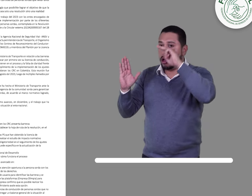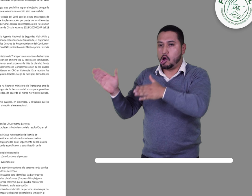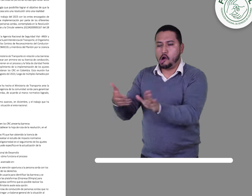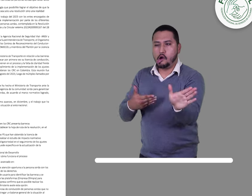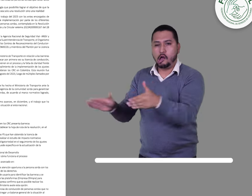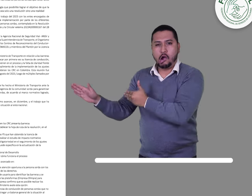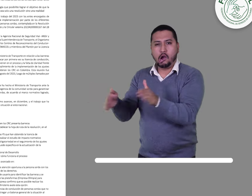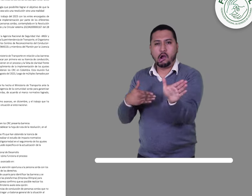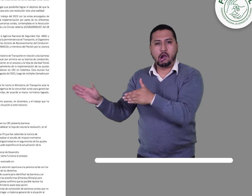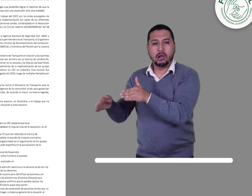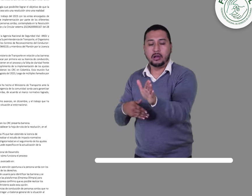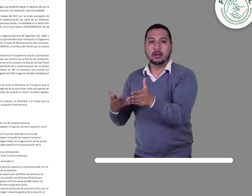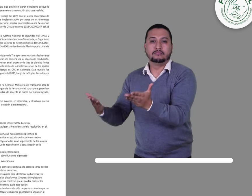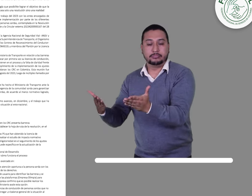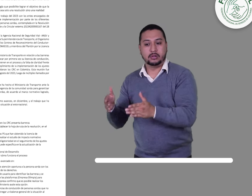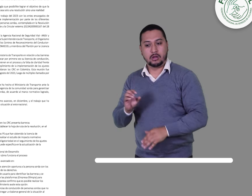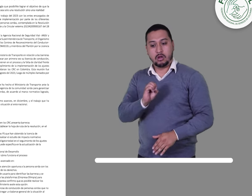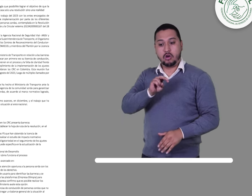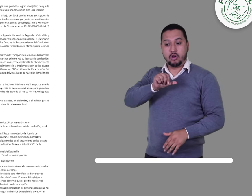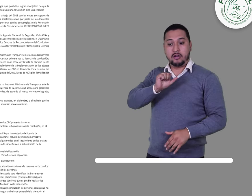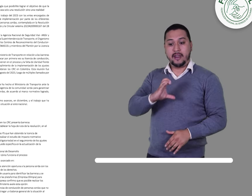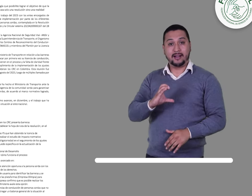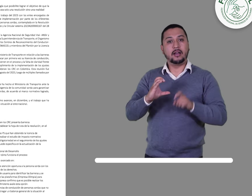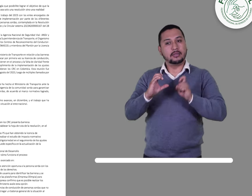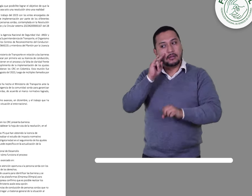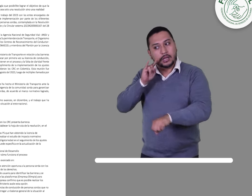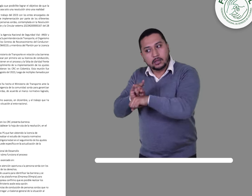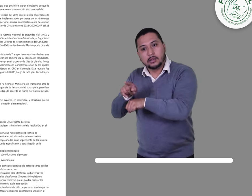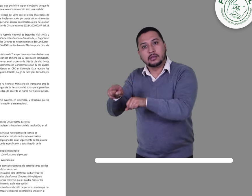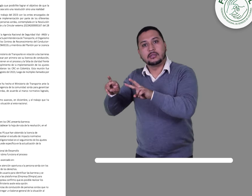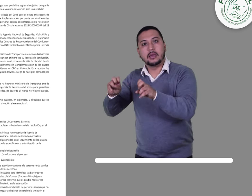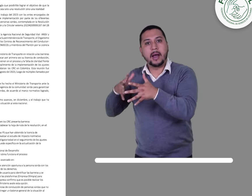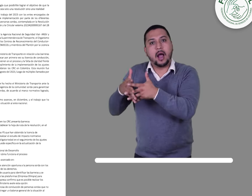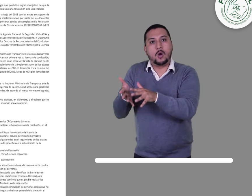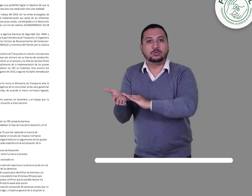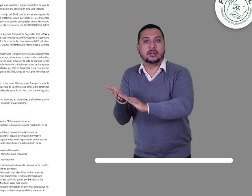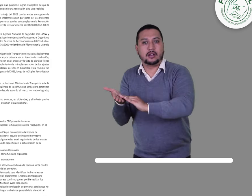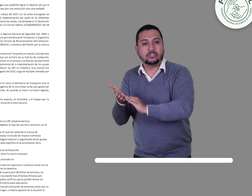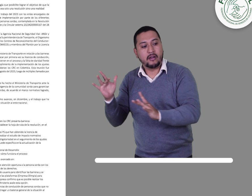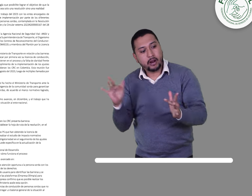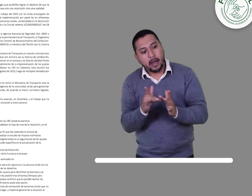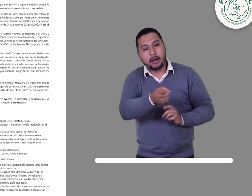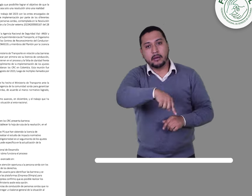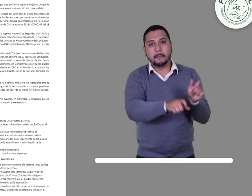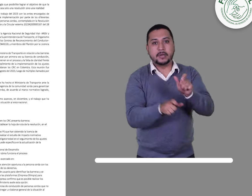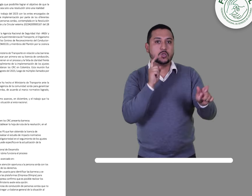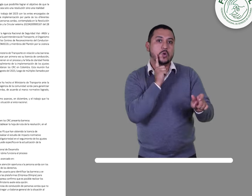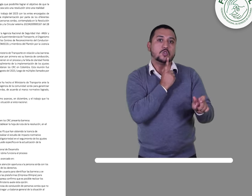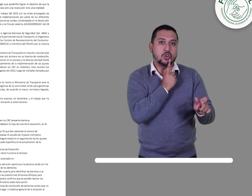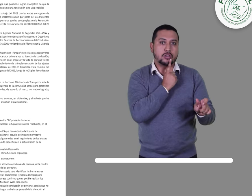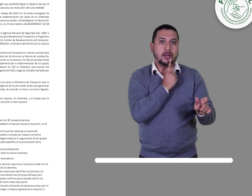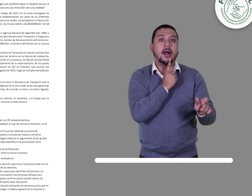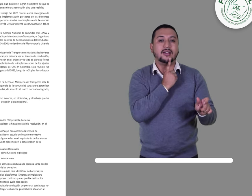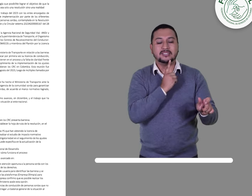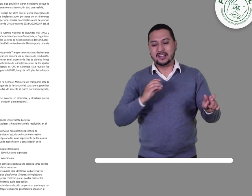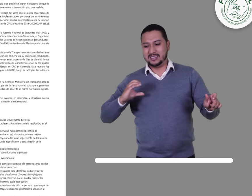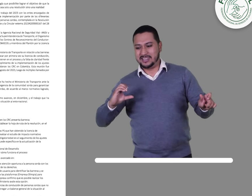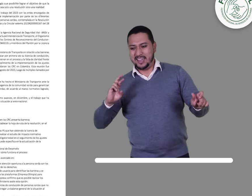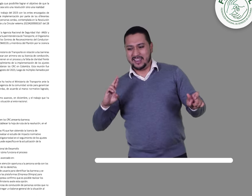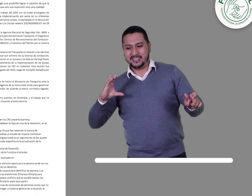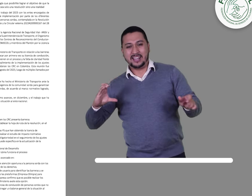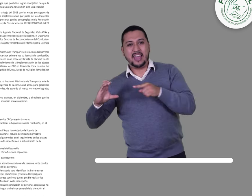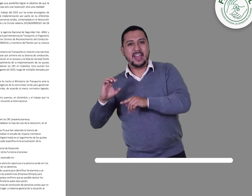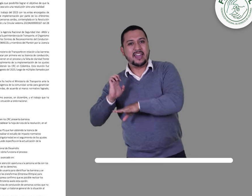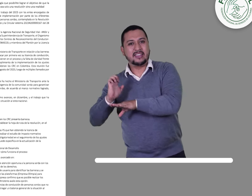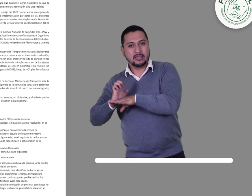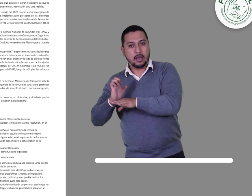debe hacer la ONAC en relación al cumplimiento de la implementación de los ajustes razonables para las personas sordas en el